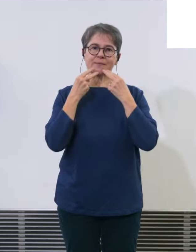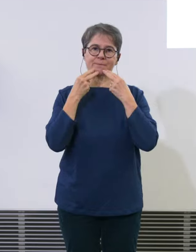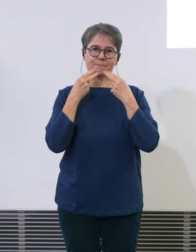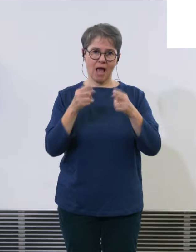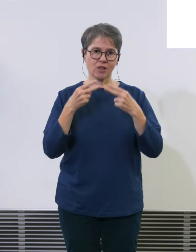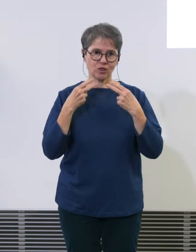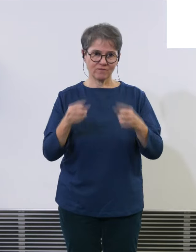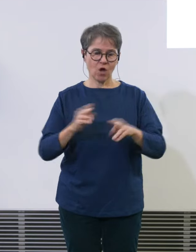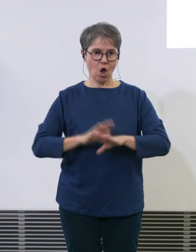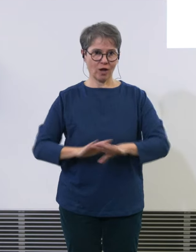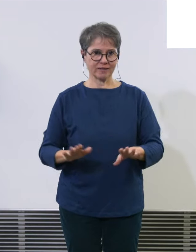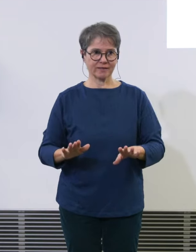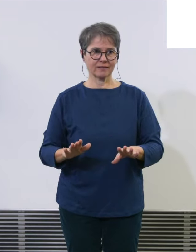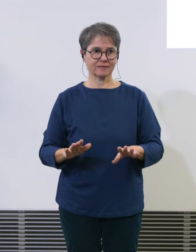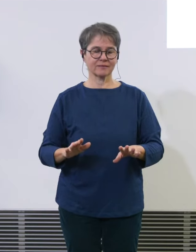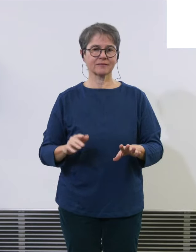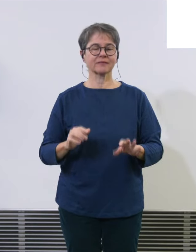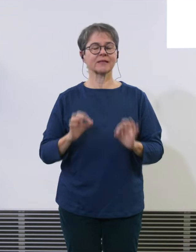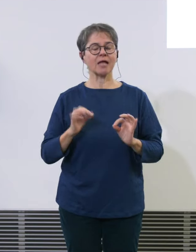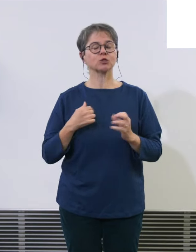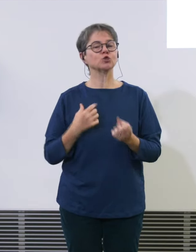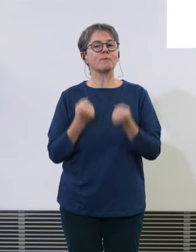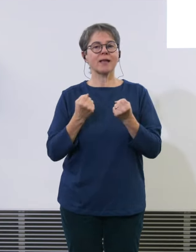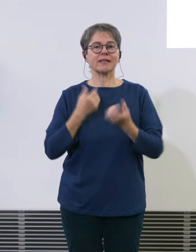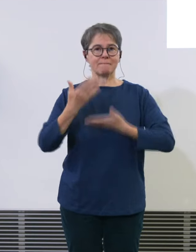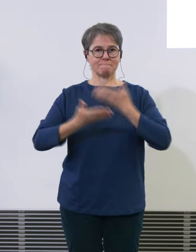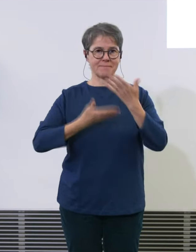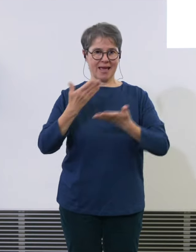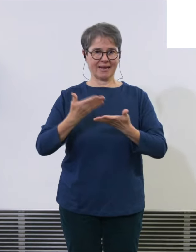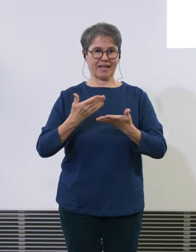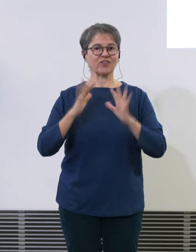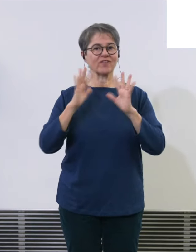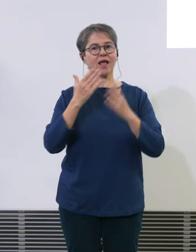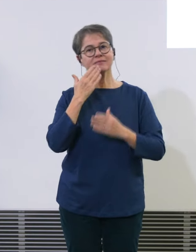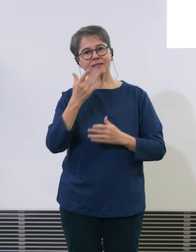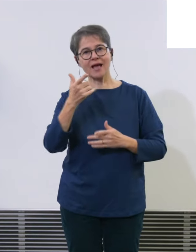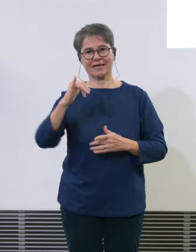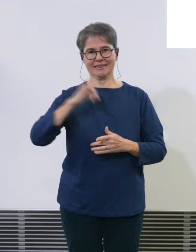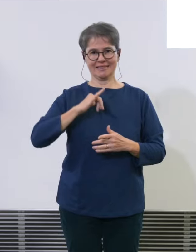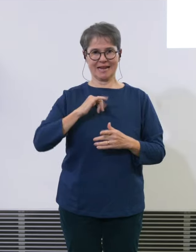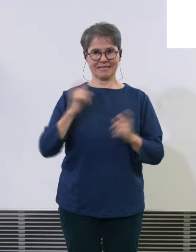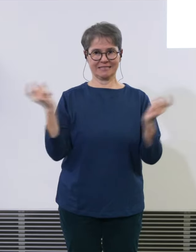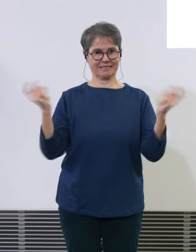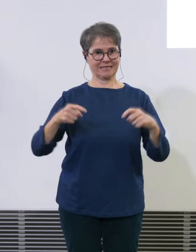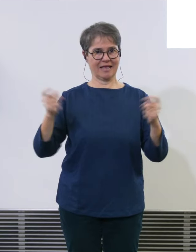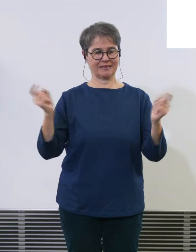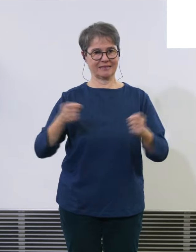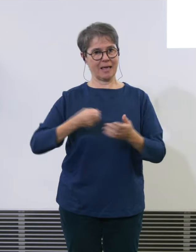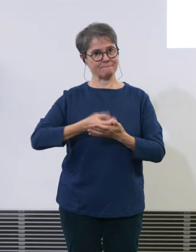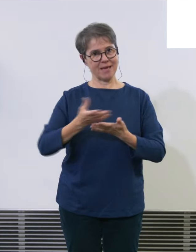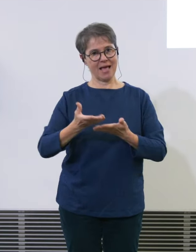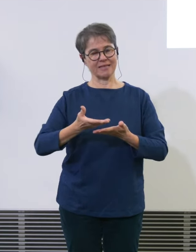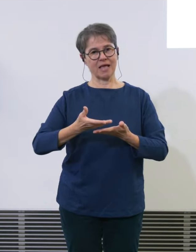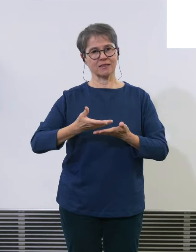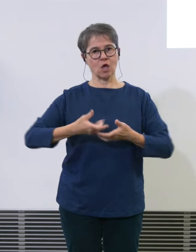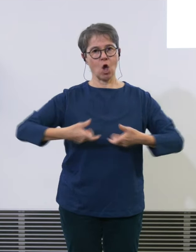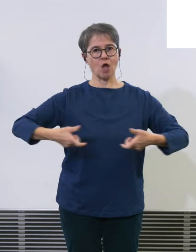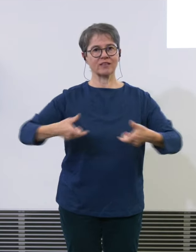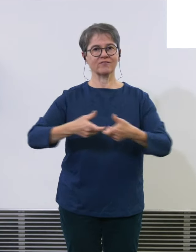und Ihnen spannende Berichte geben vielen Dank für Ihr Interesse für die Teilnahme an der Medienkonferenz da und auch online und dann